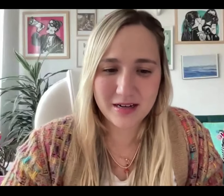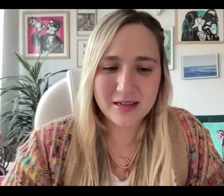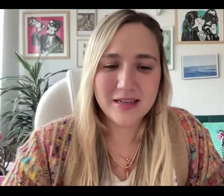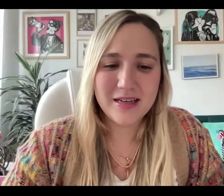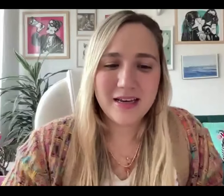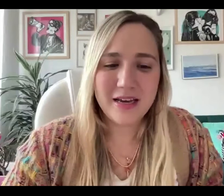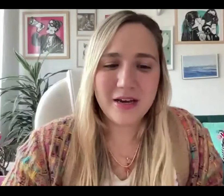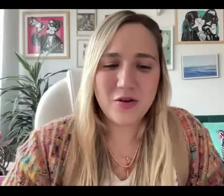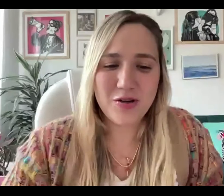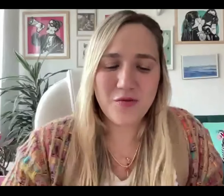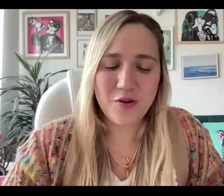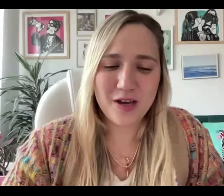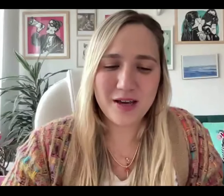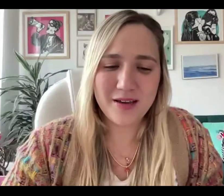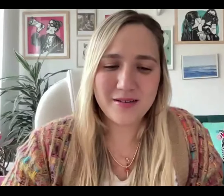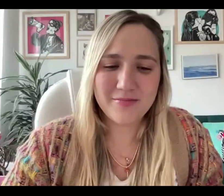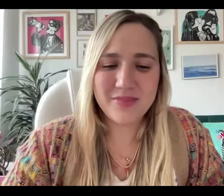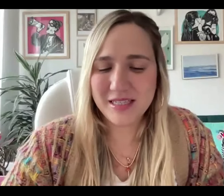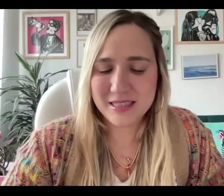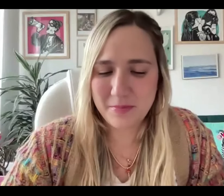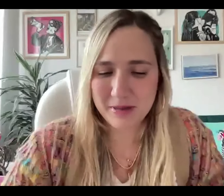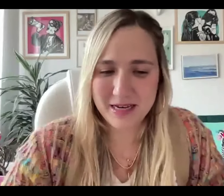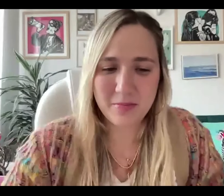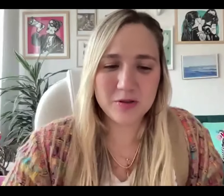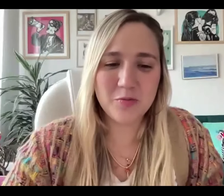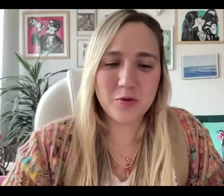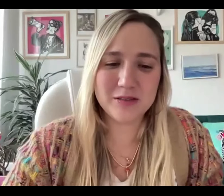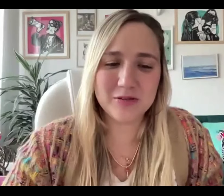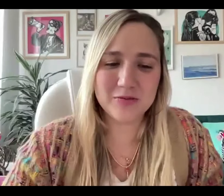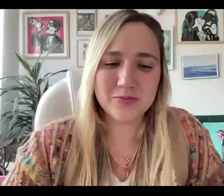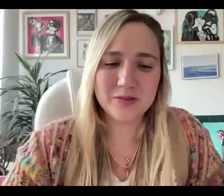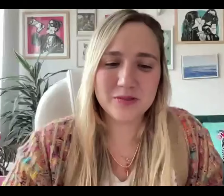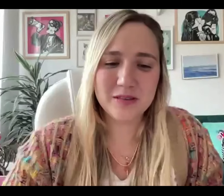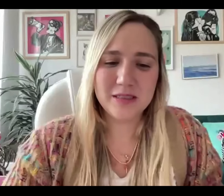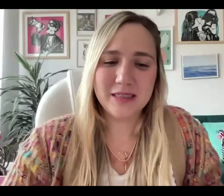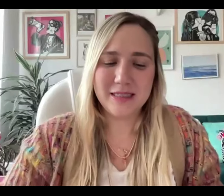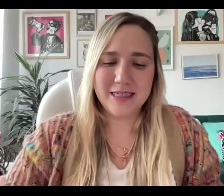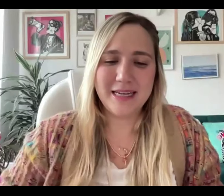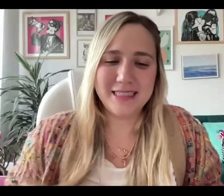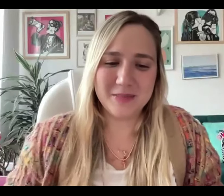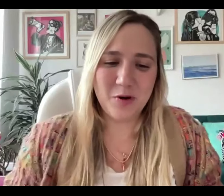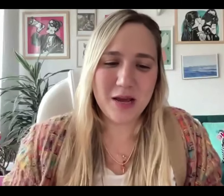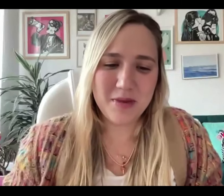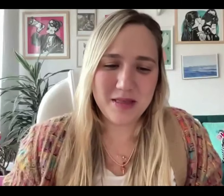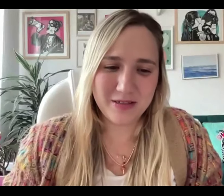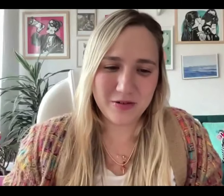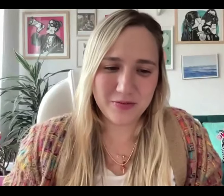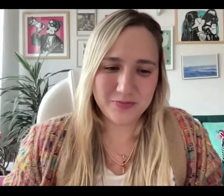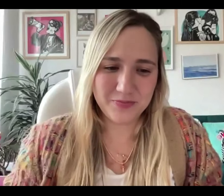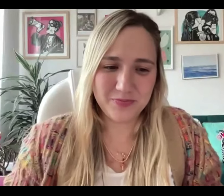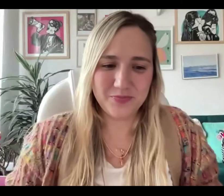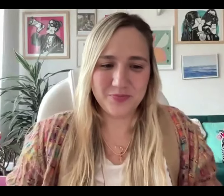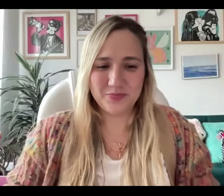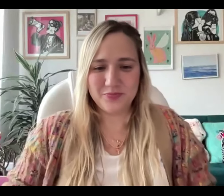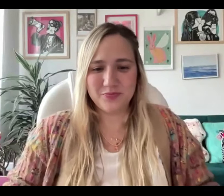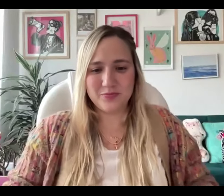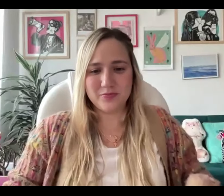Bioética con enfoque de discapacidad, por supuesto. Gracias por la invitación.